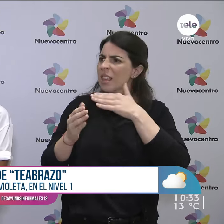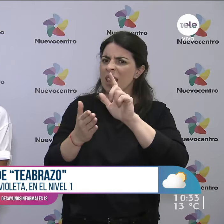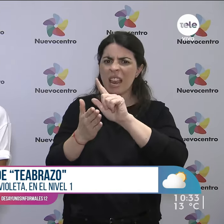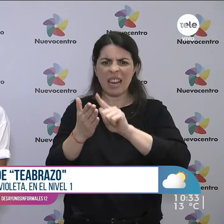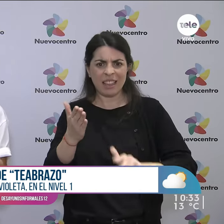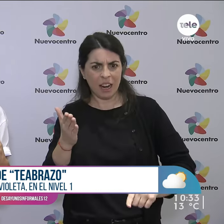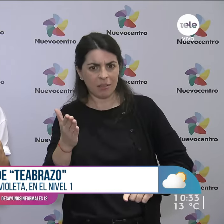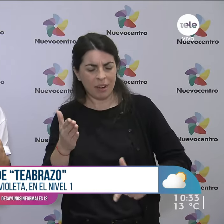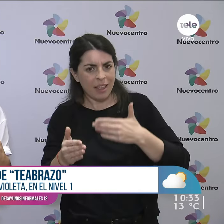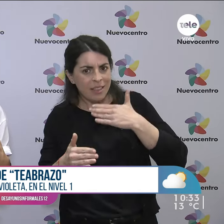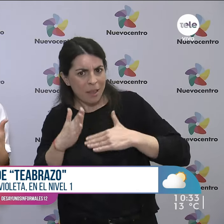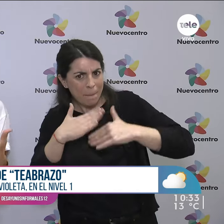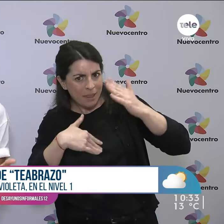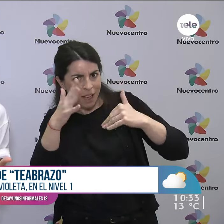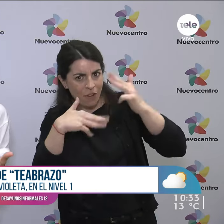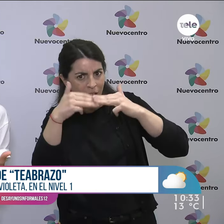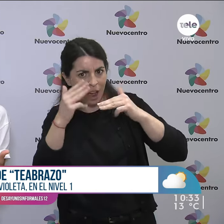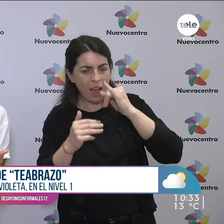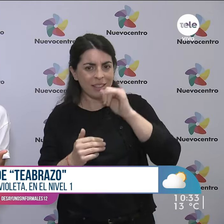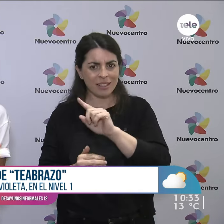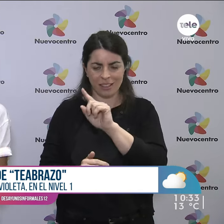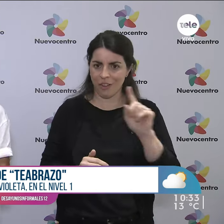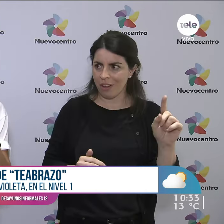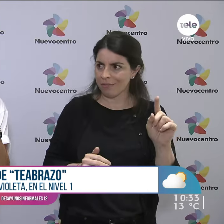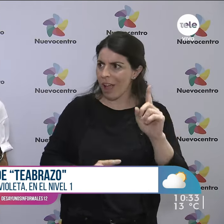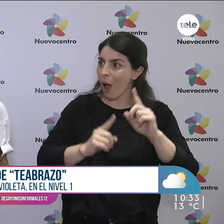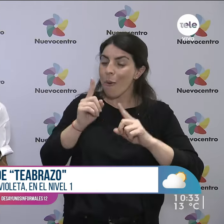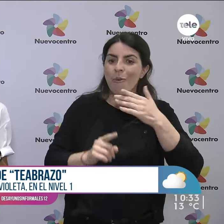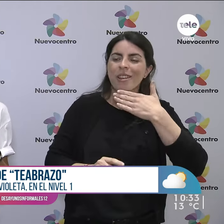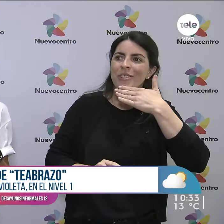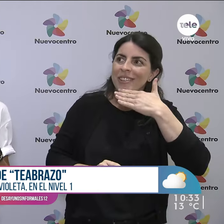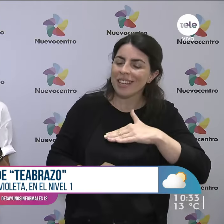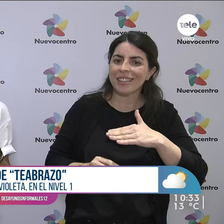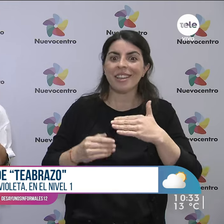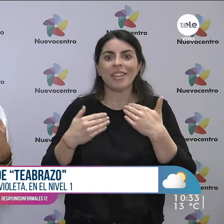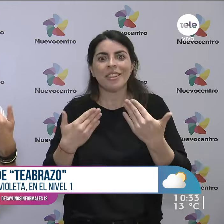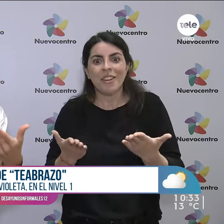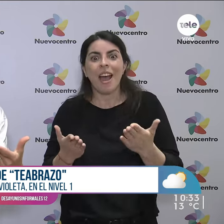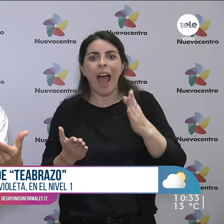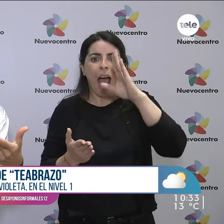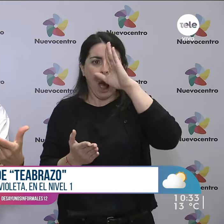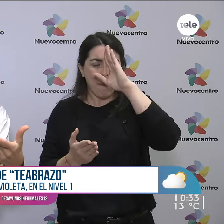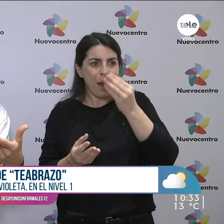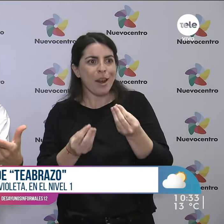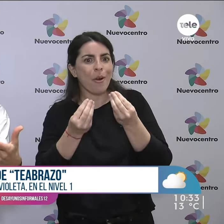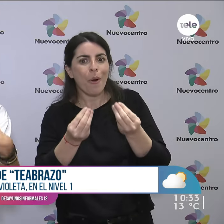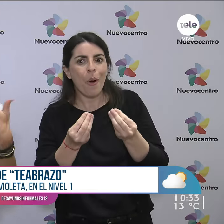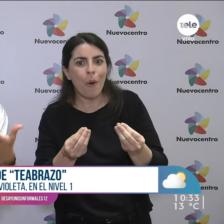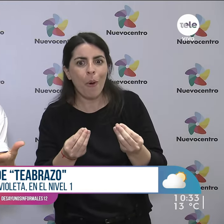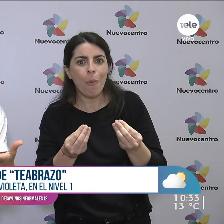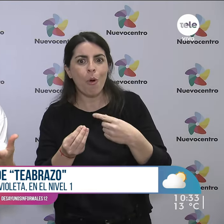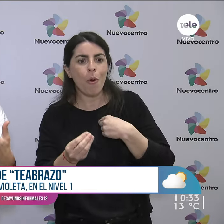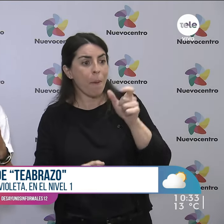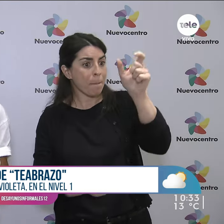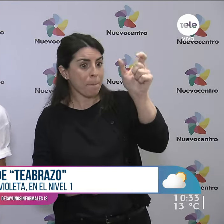doble sentido, hay personas que no lo entienden. Entonces está bueno conocer eso también, porque si uno sabe cuál es su interlocutor, quién